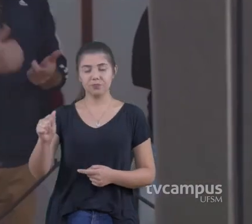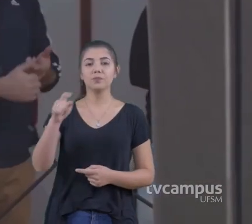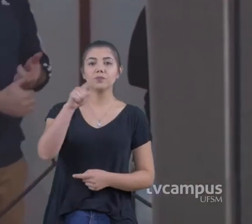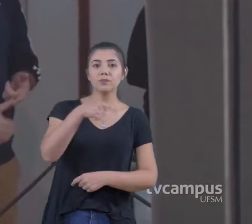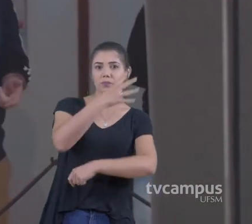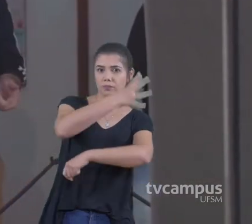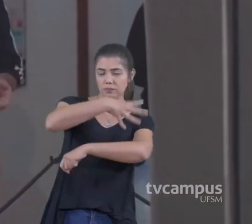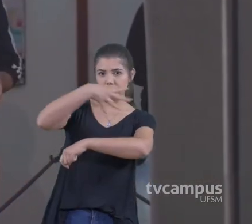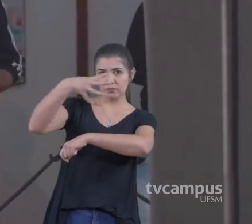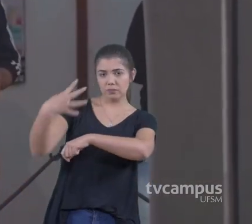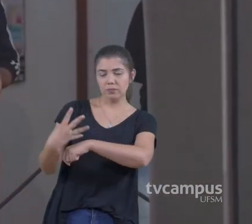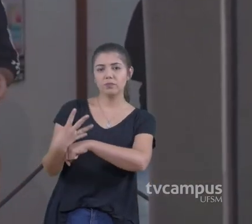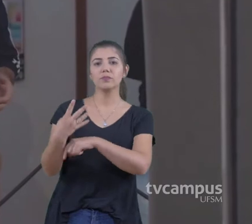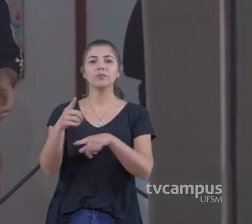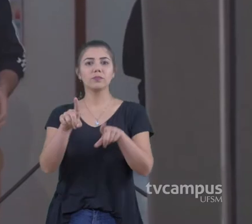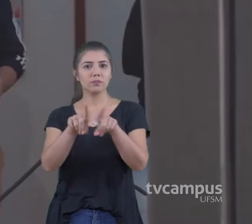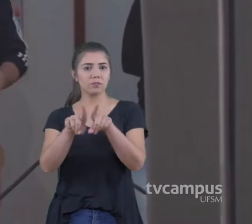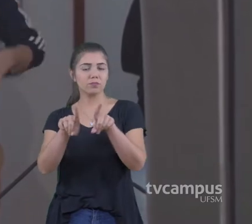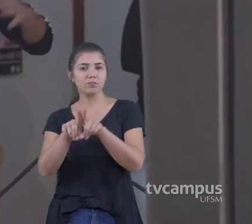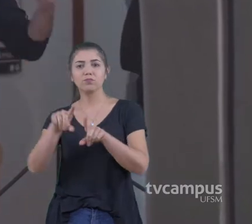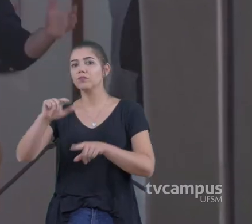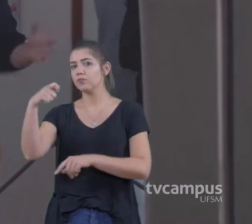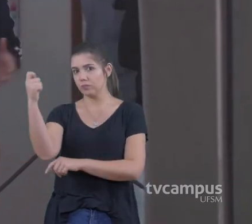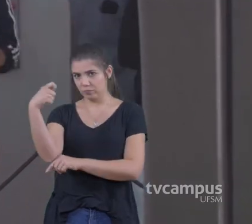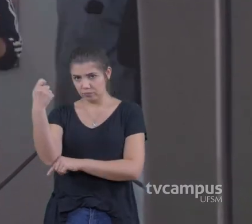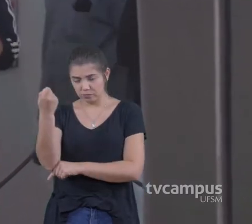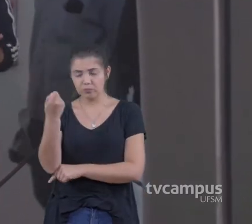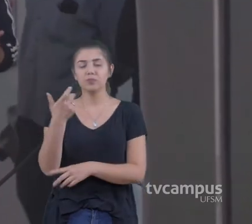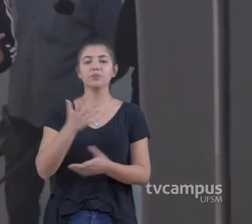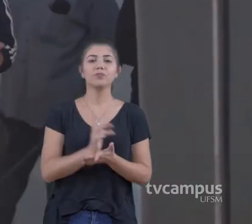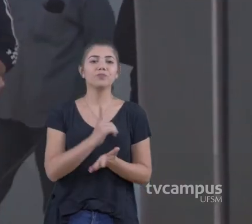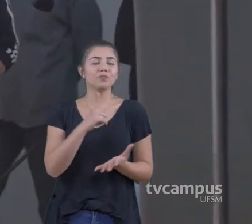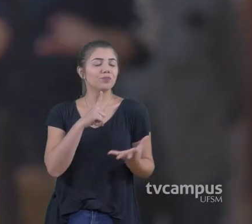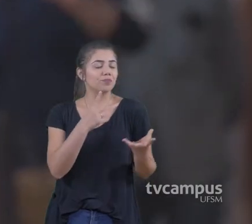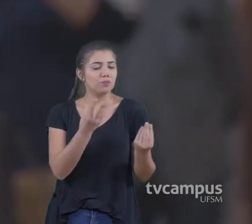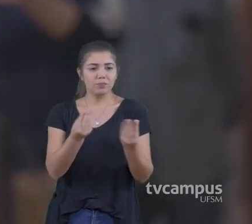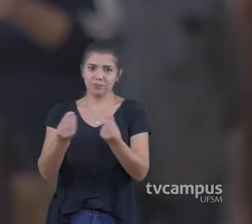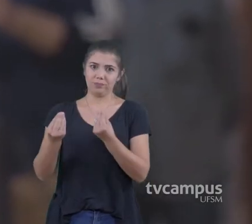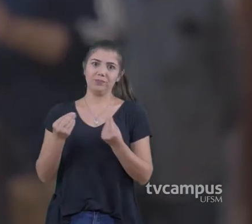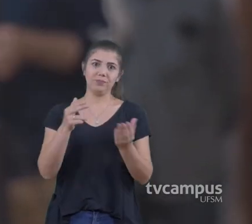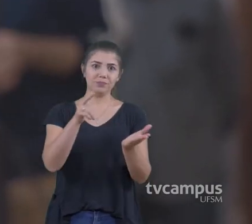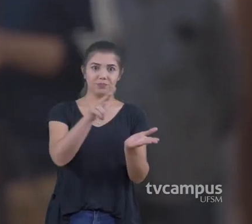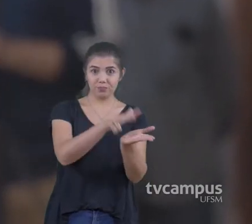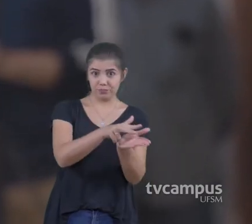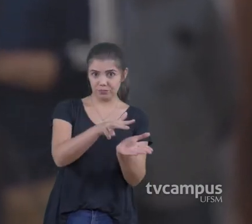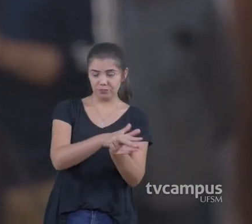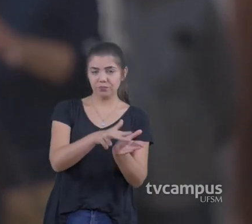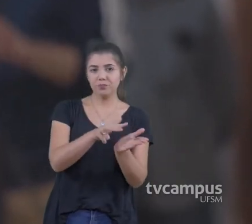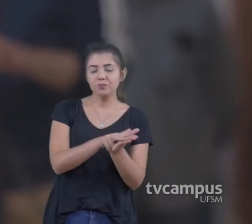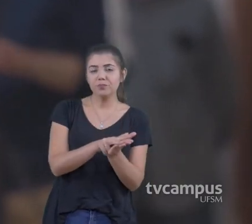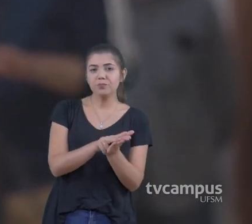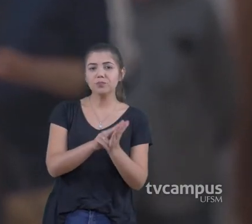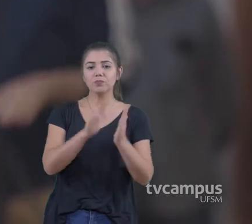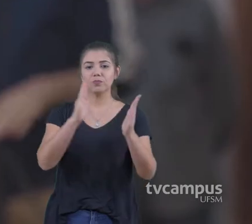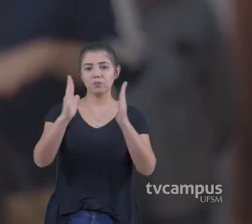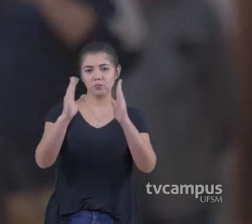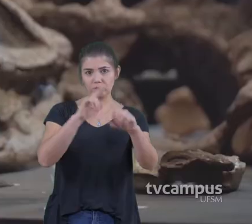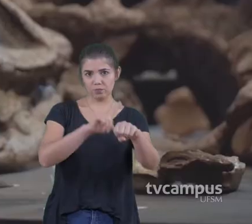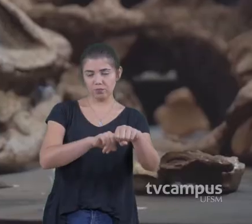ideia principal por trás da criação do CAPA é que justamente na Quarta Colônia Entre outras regiões do Rio Grande do Sul, a gente tem um depósito muito rico